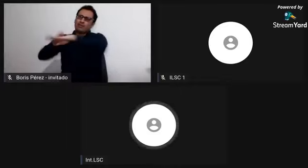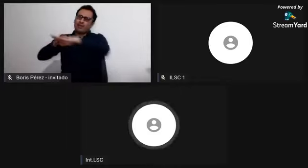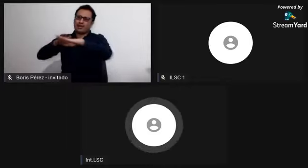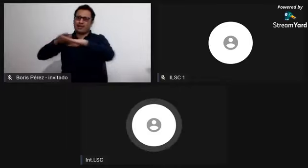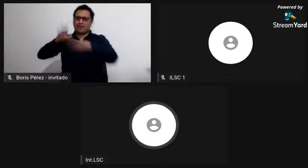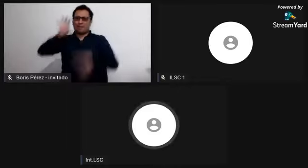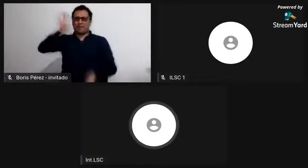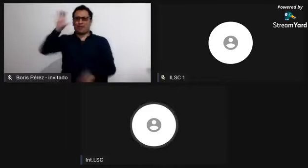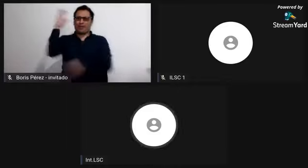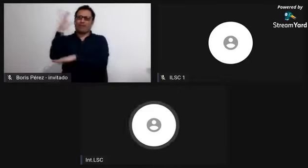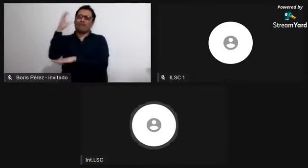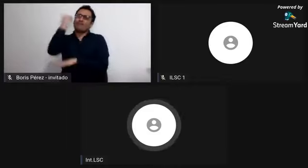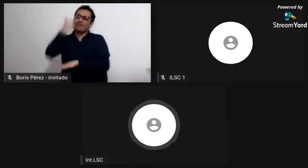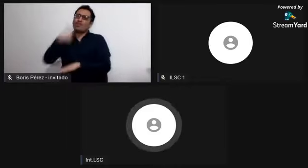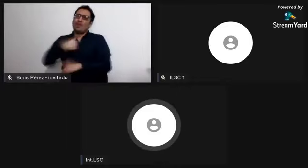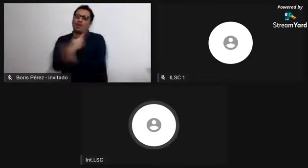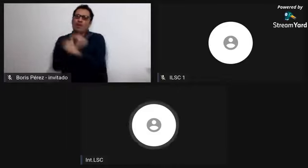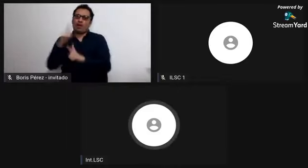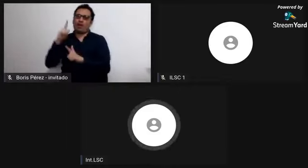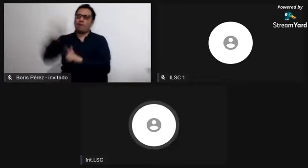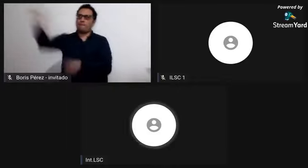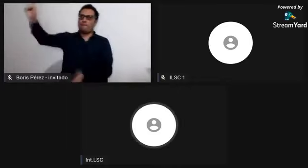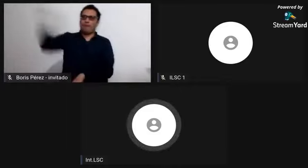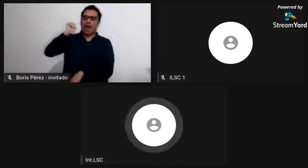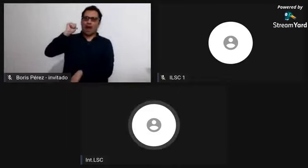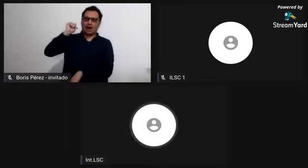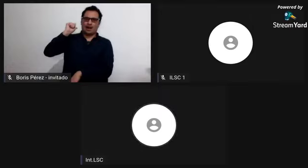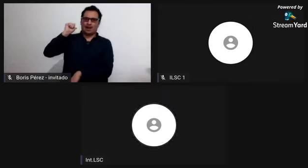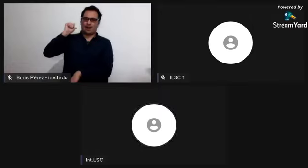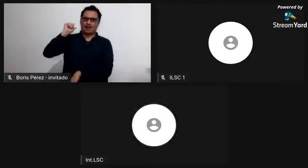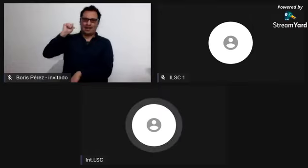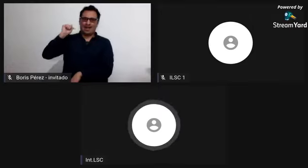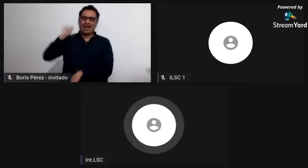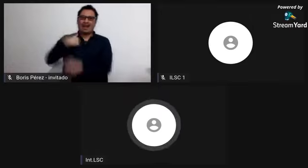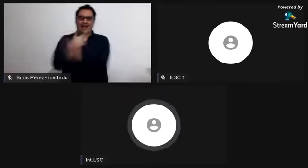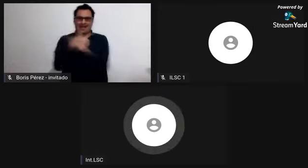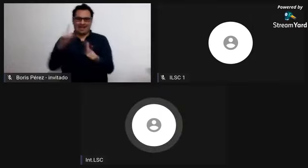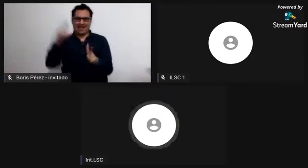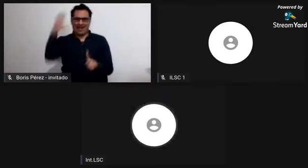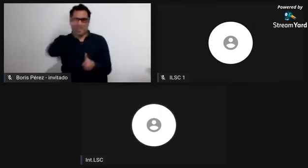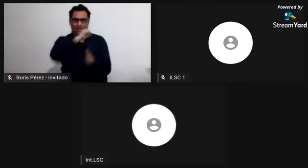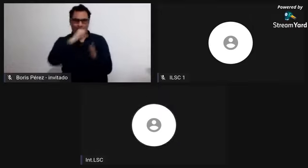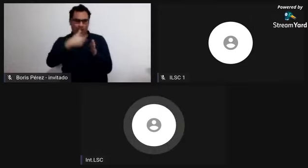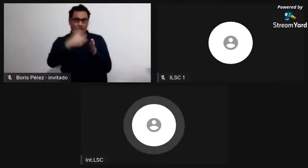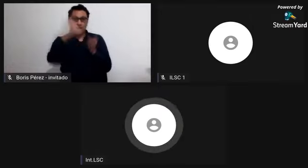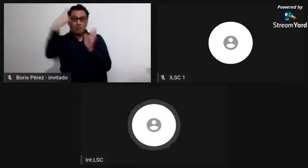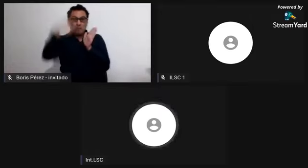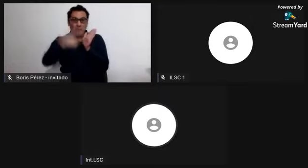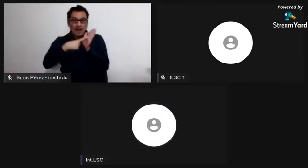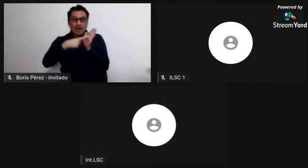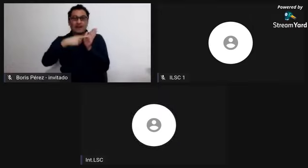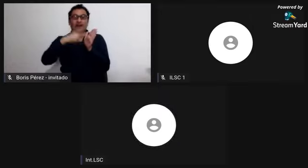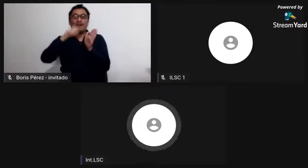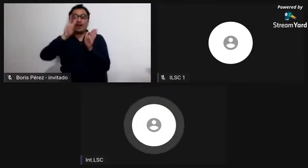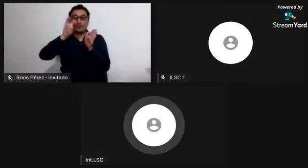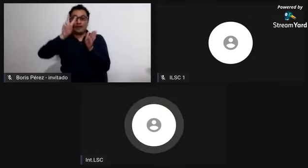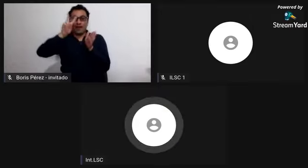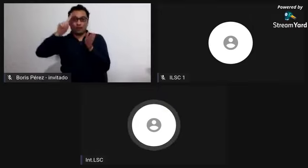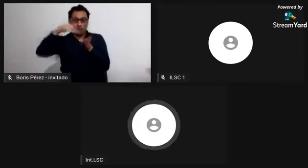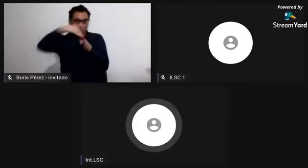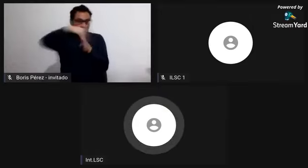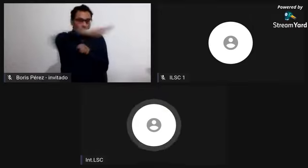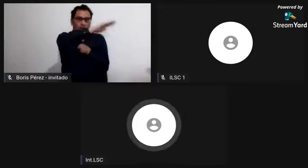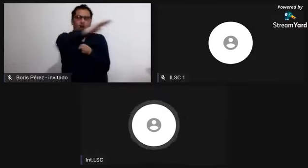las formas que les expliqué anteriormente, como la manumisión. Entonces, en